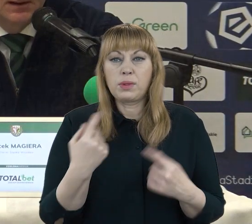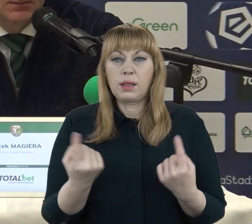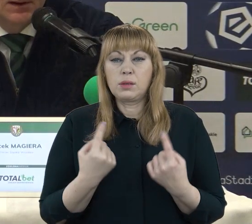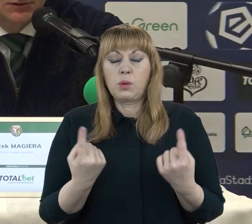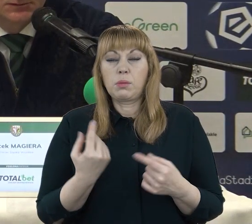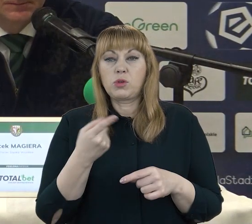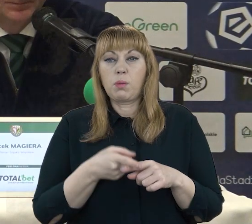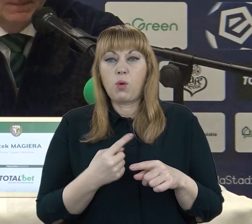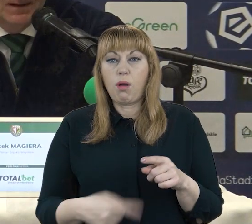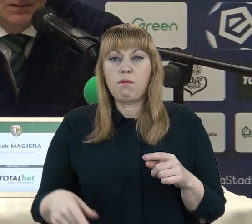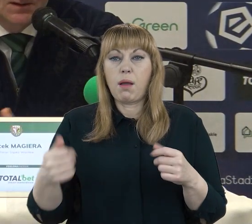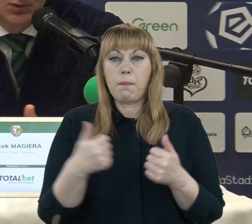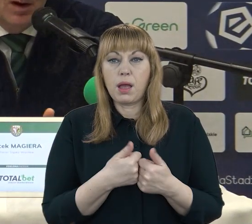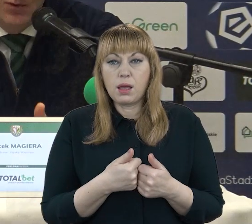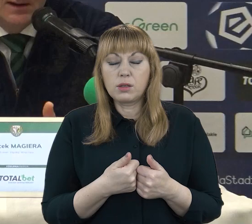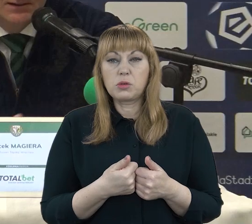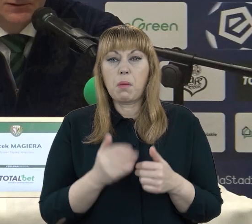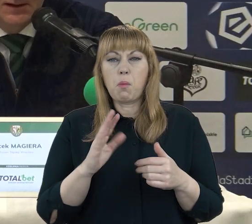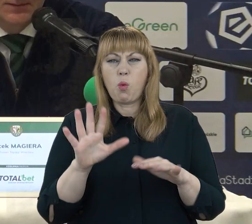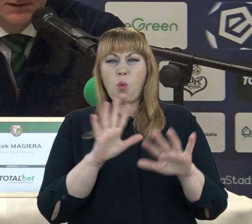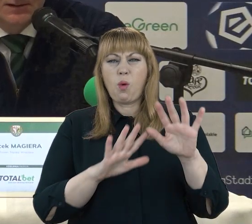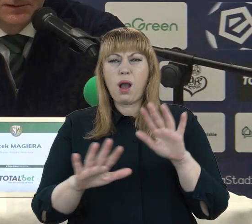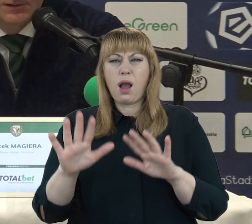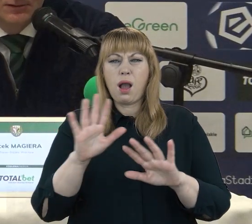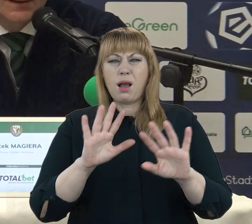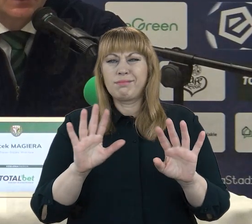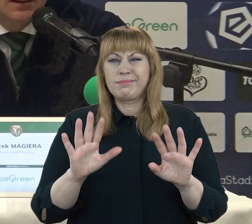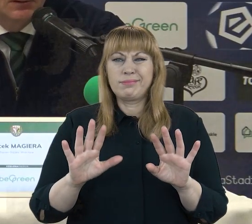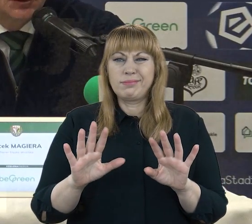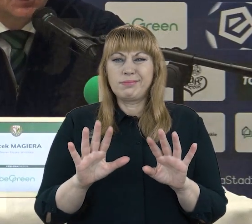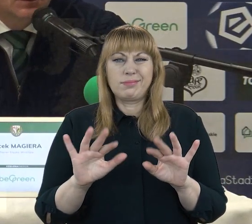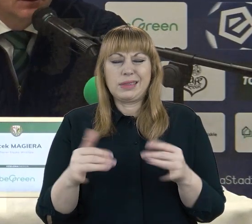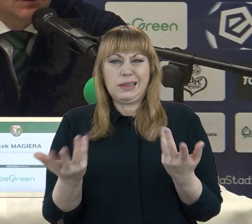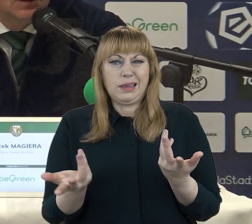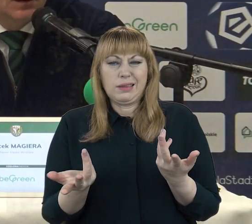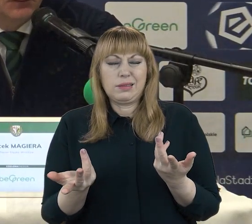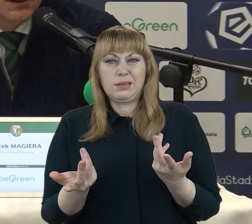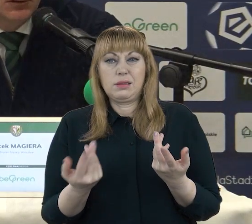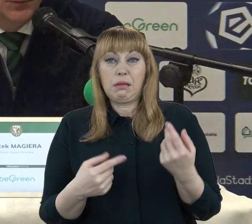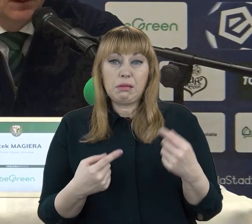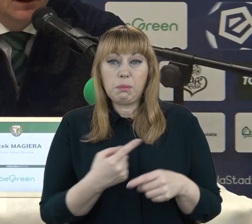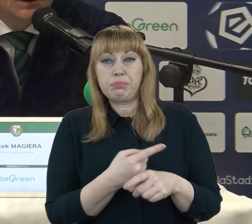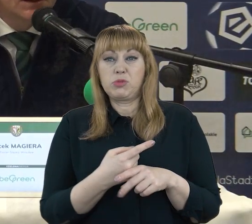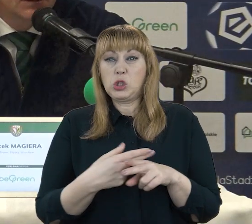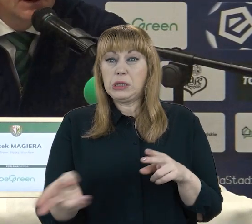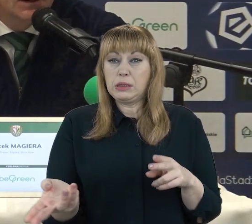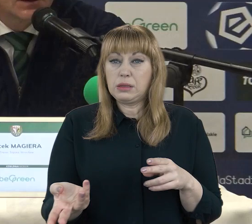meczu. Natomiast mógł była za dużo, tam jeżeli chodzi o ocenę tego, czy nie trafił czysto w piłkę, czy chciał zagrać